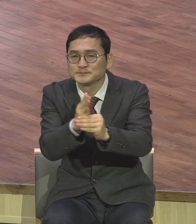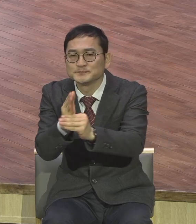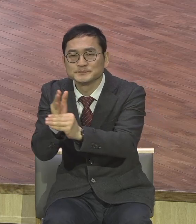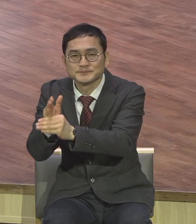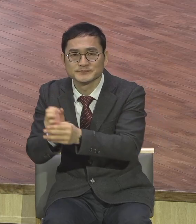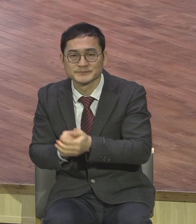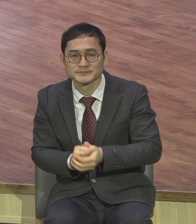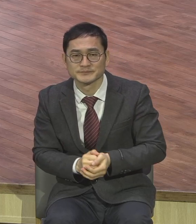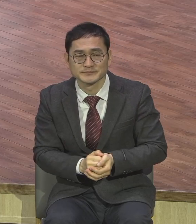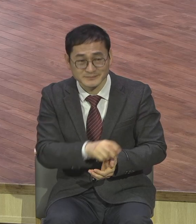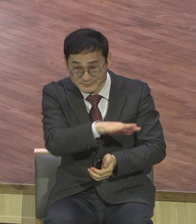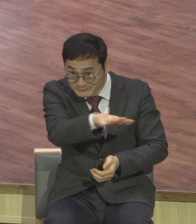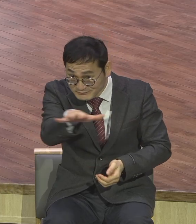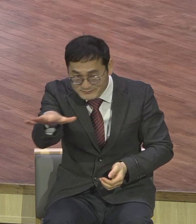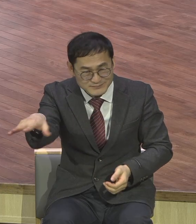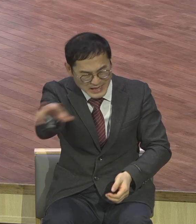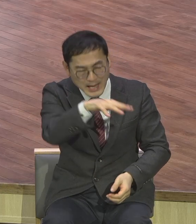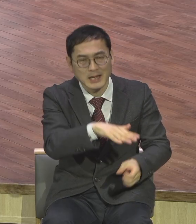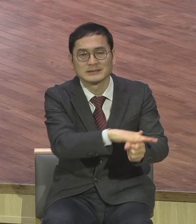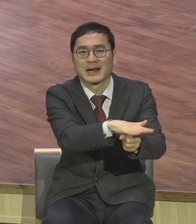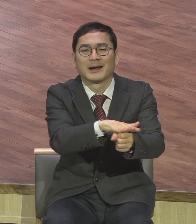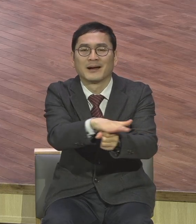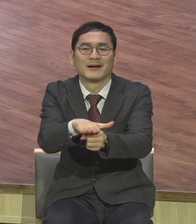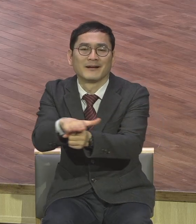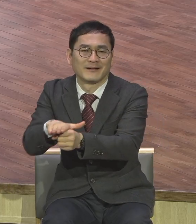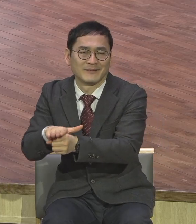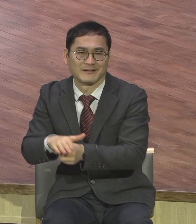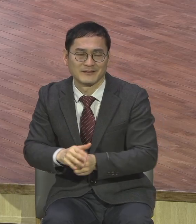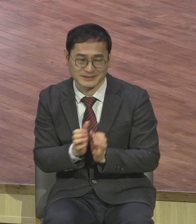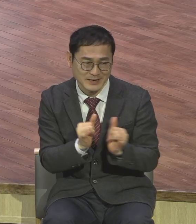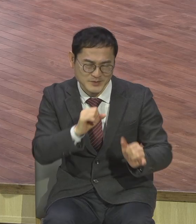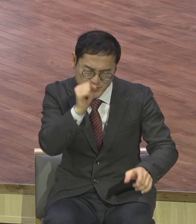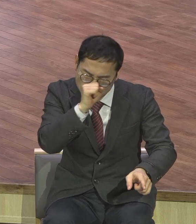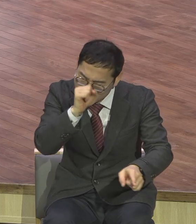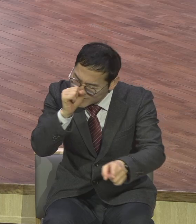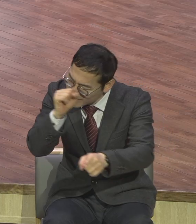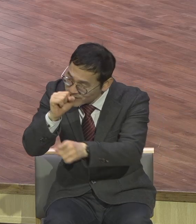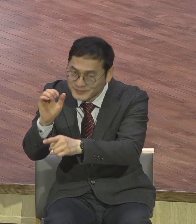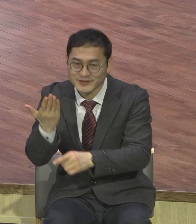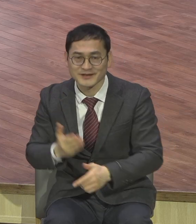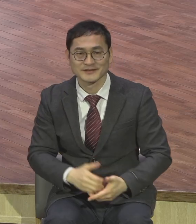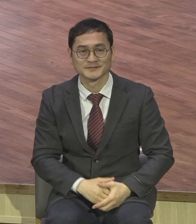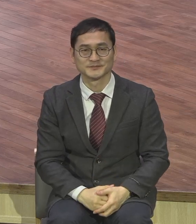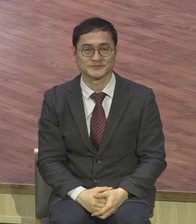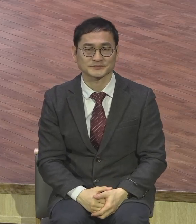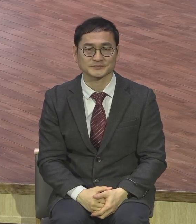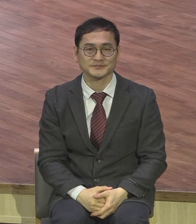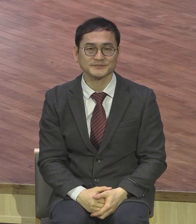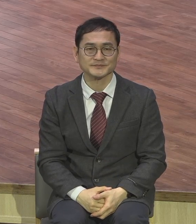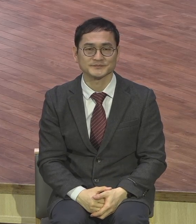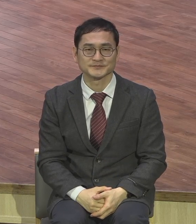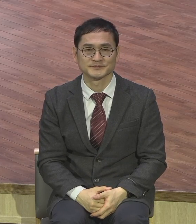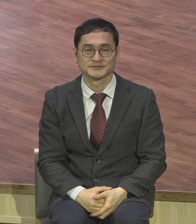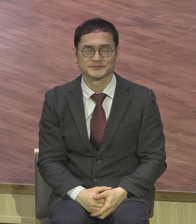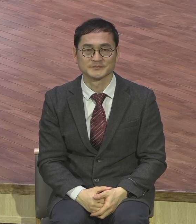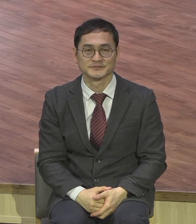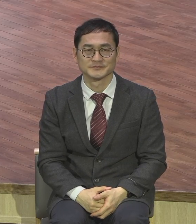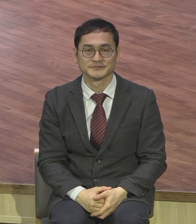제가 사람을 너무 좋아해요 사람을 보면요 하나하나 모습이 다 다르면서